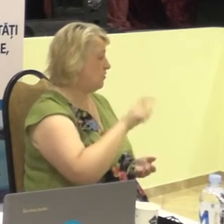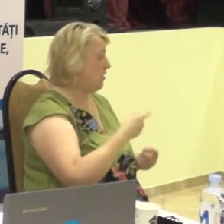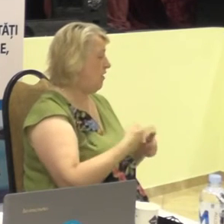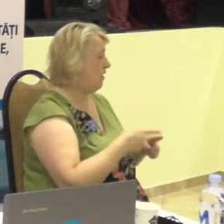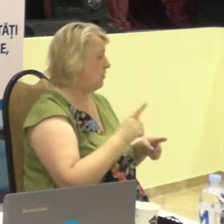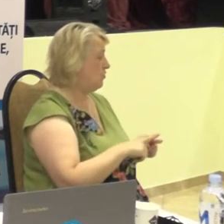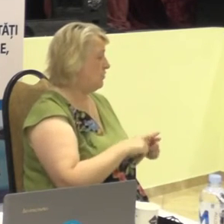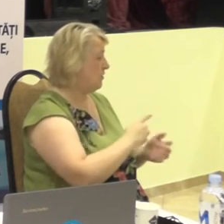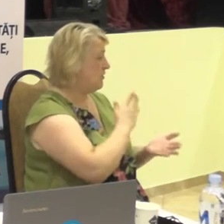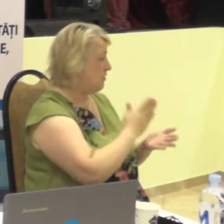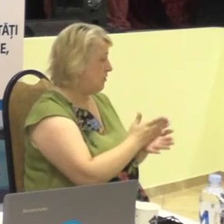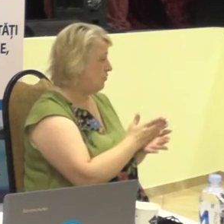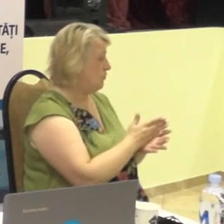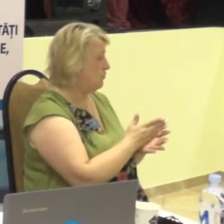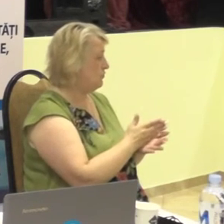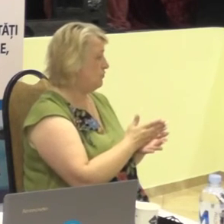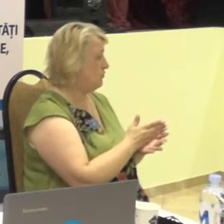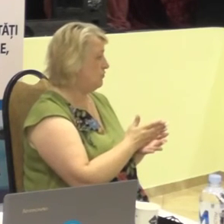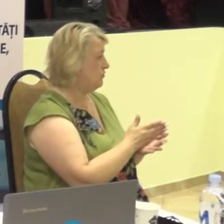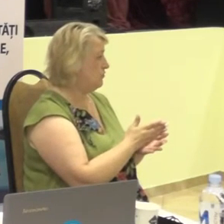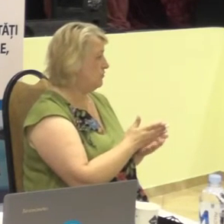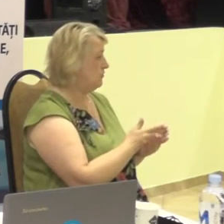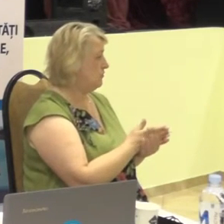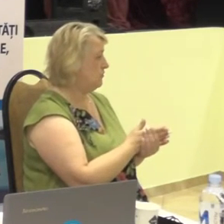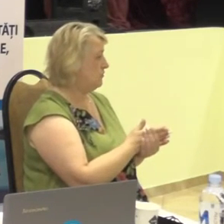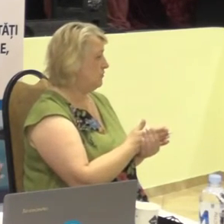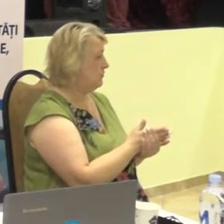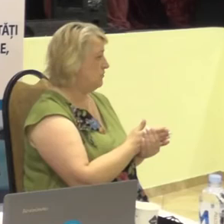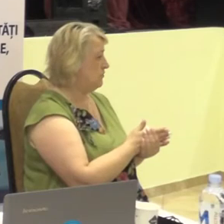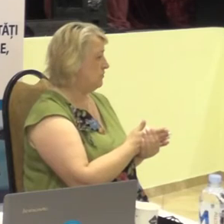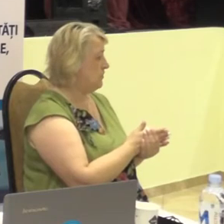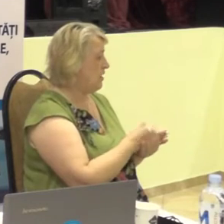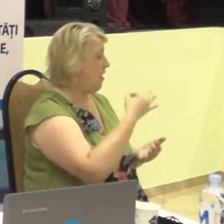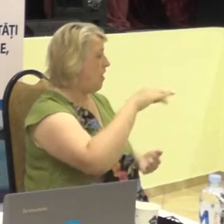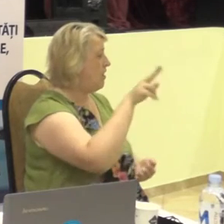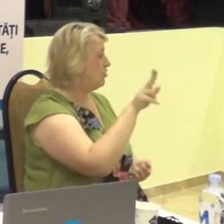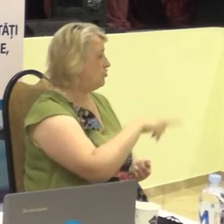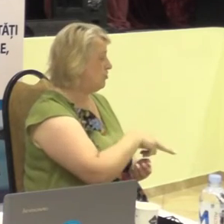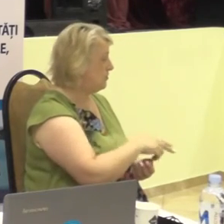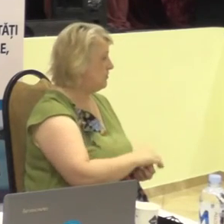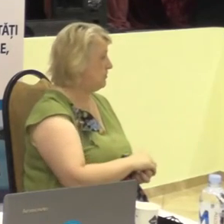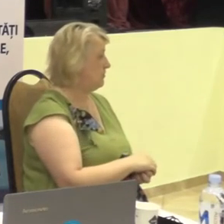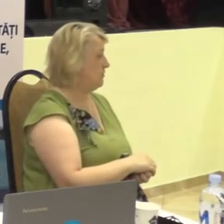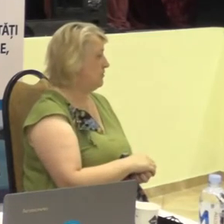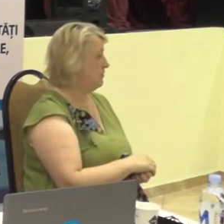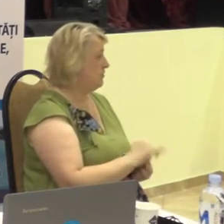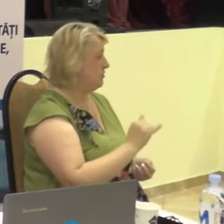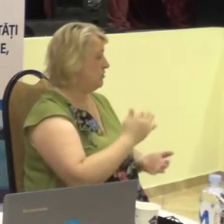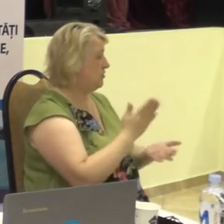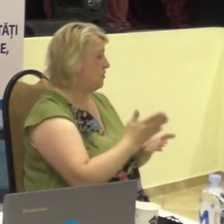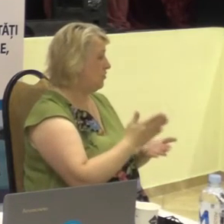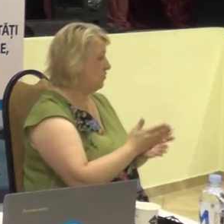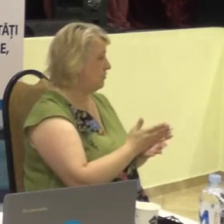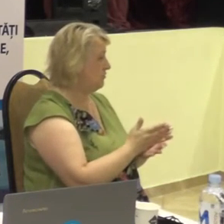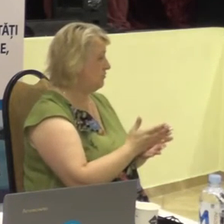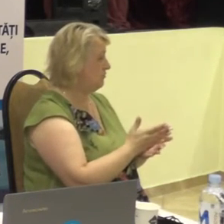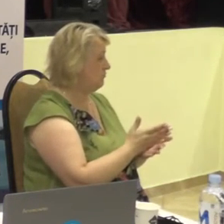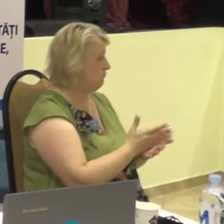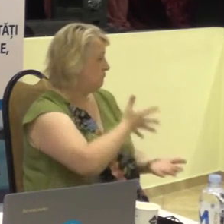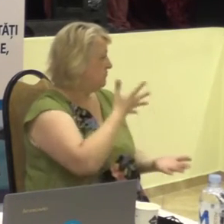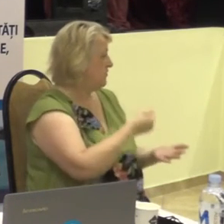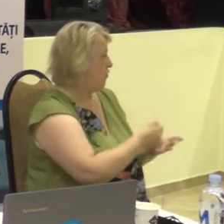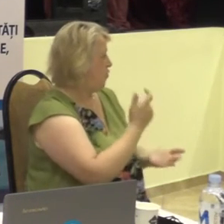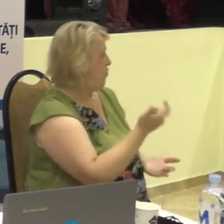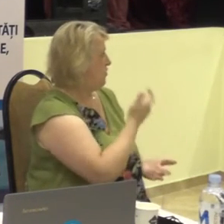dispun de licențe și se află proprietari